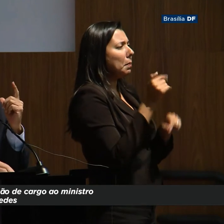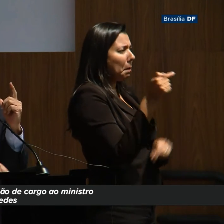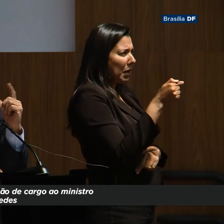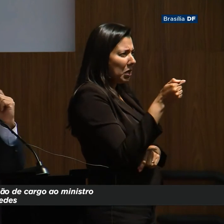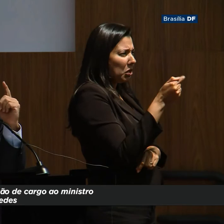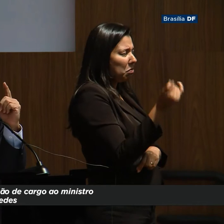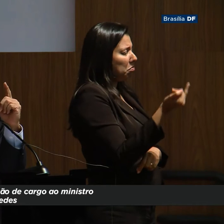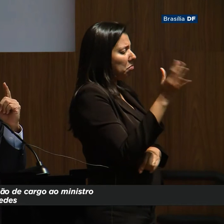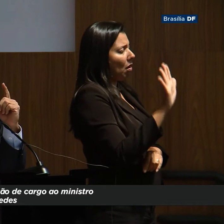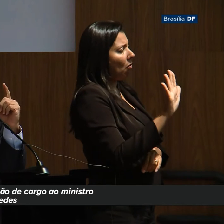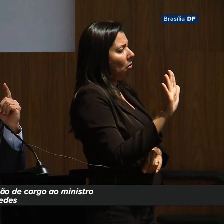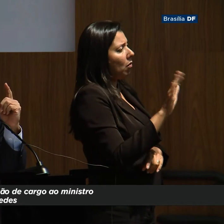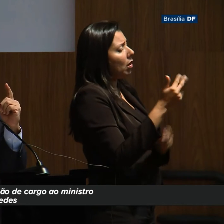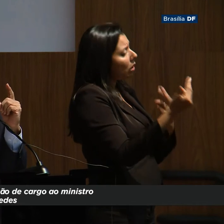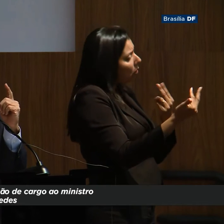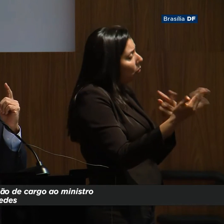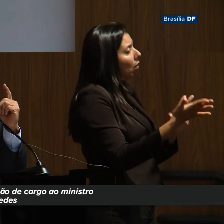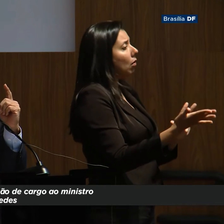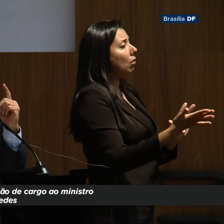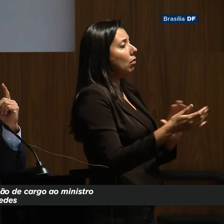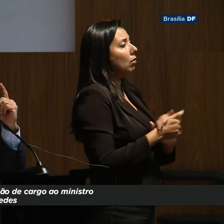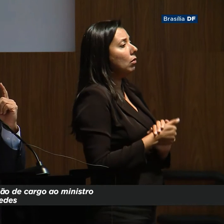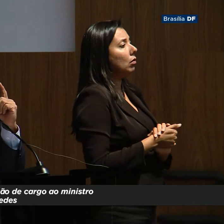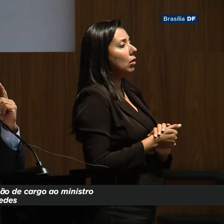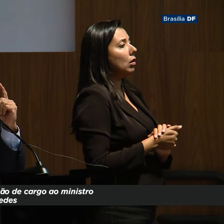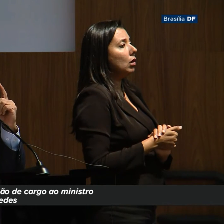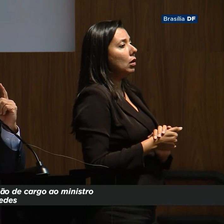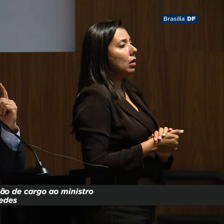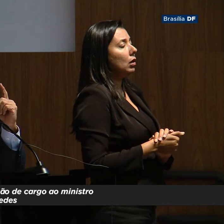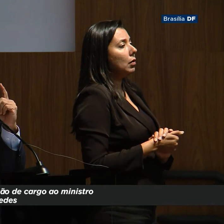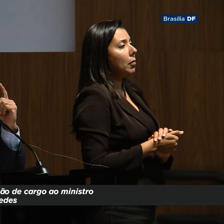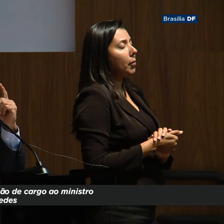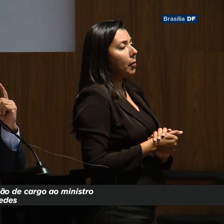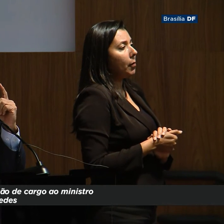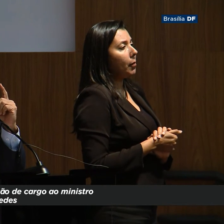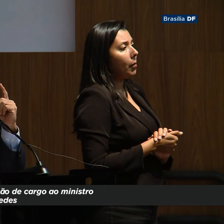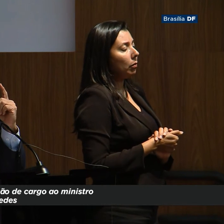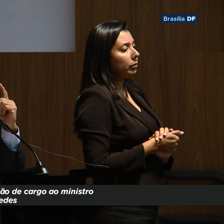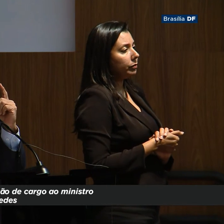muito mais importante, qualitativamente. O negócio dele não fazer o samba do crioulo doido.